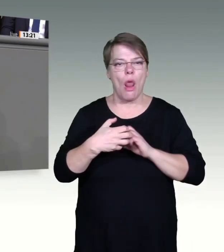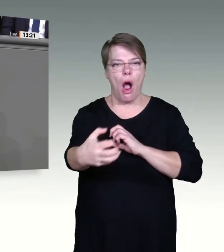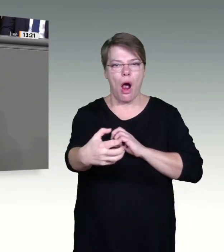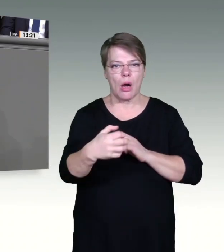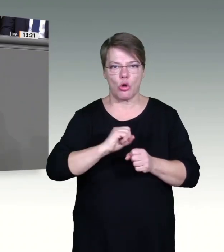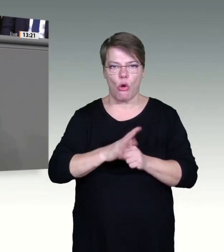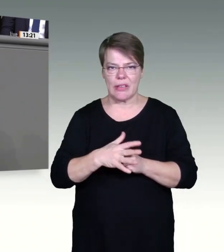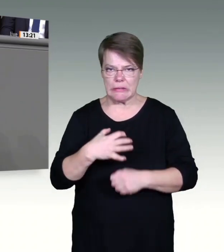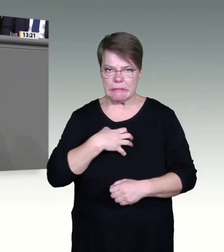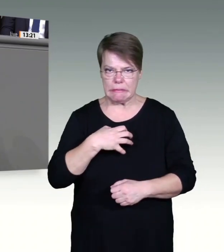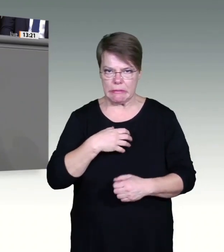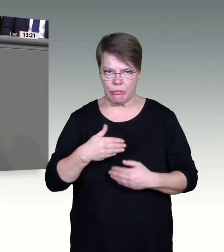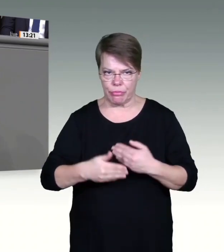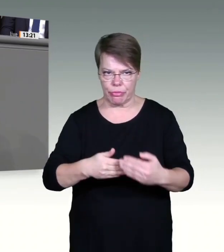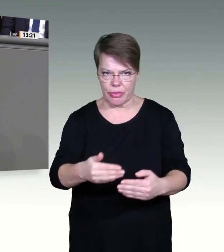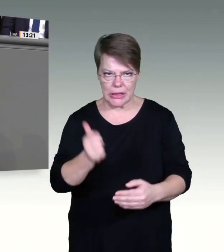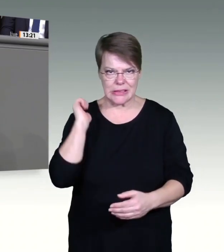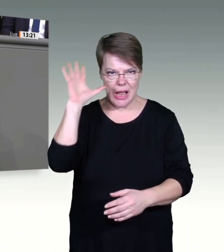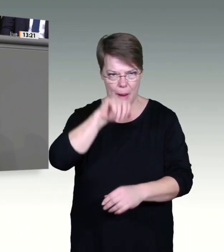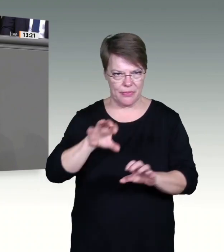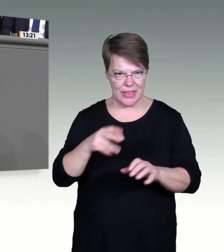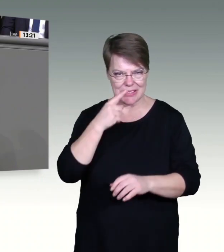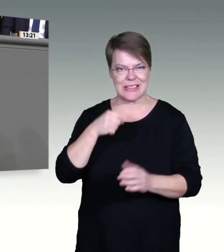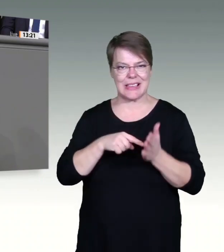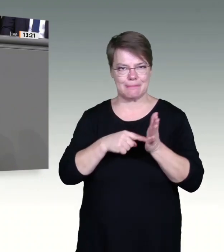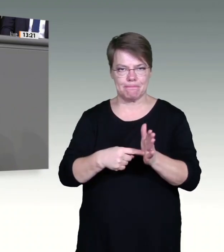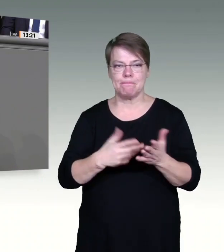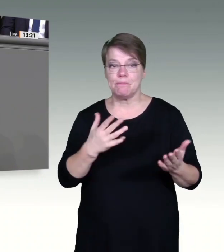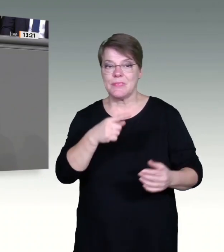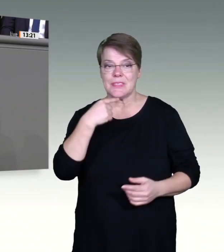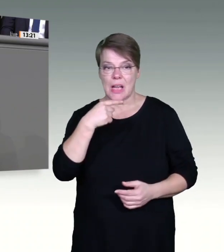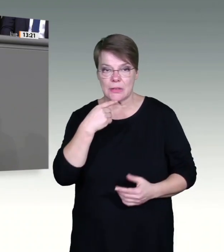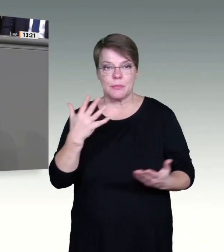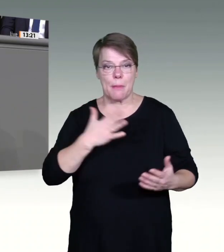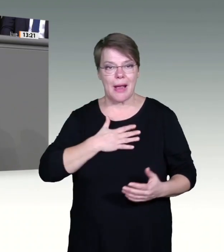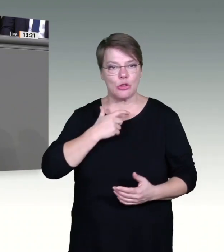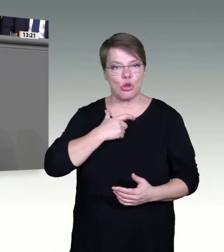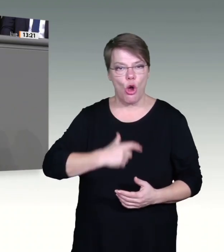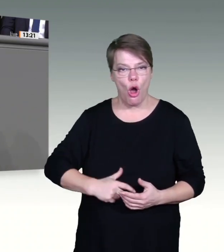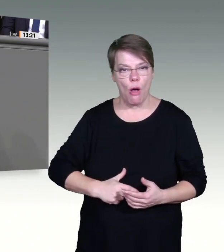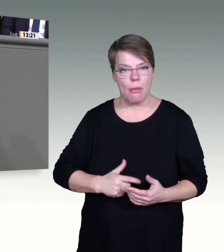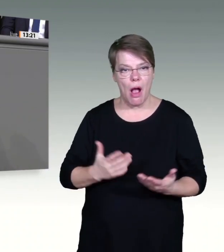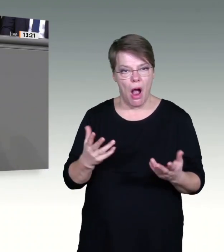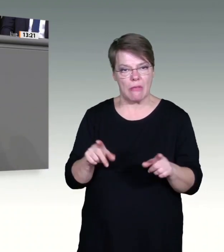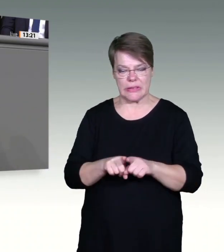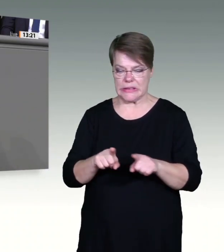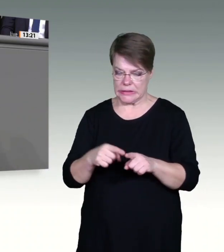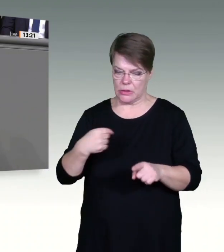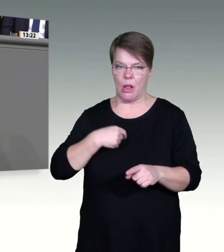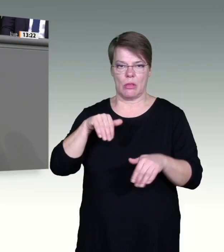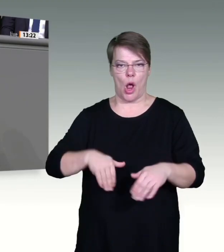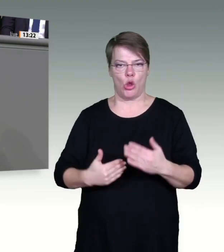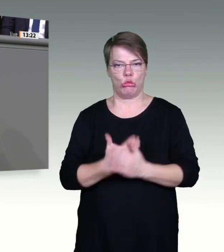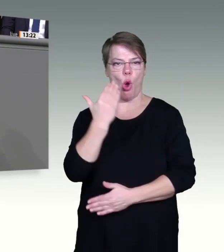Herzmuskelentzündungen, dauerhafte Müdigkeit, Diabetes, Gedächtnisverluste oder Muskel- und Nervenschmerzen. Einige von Ihnen sind über